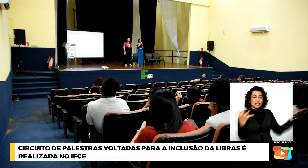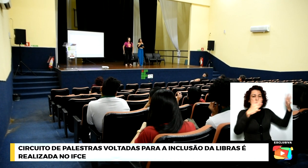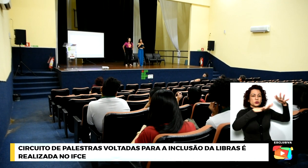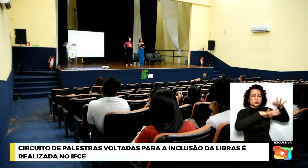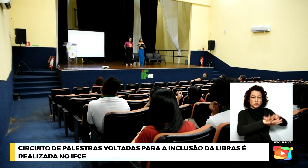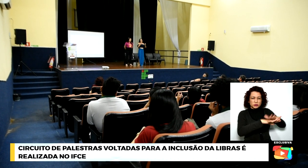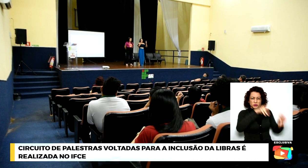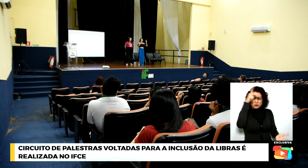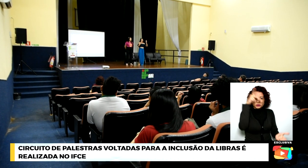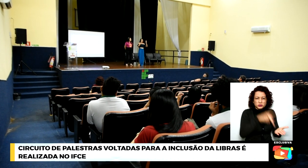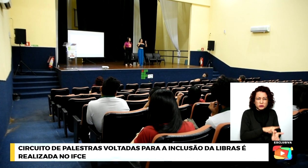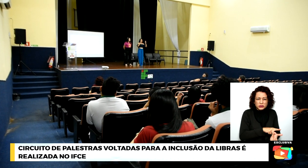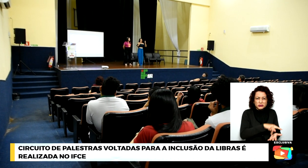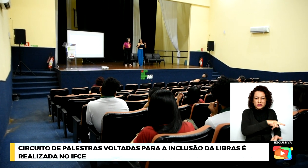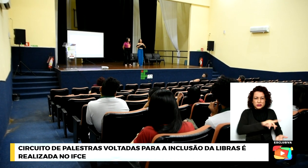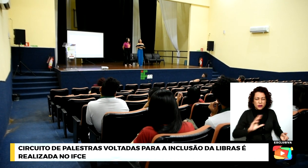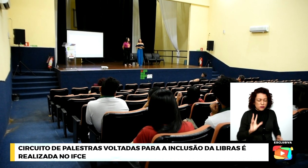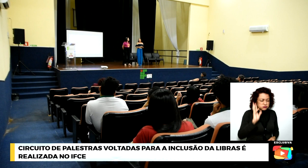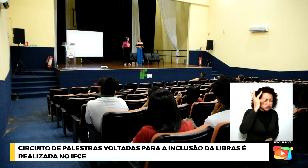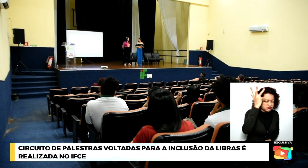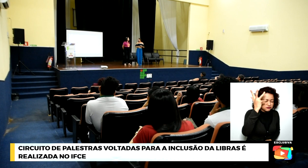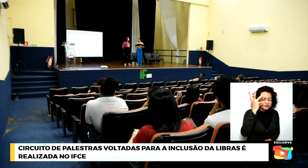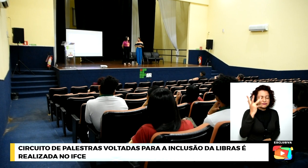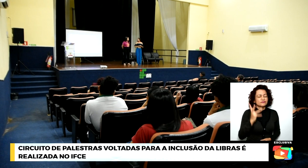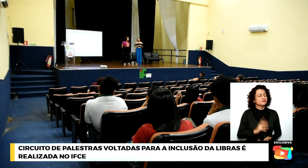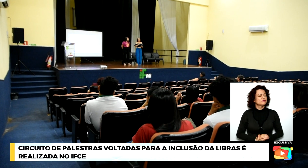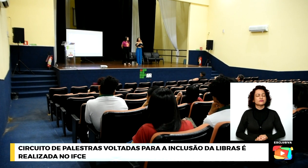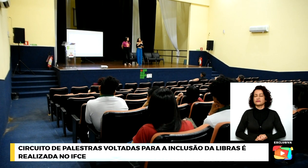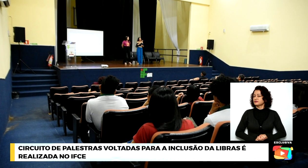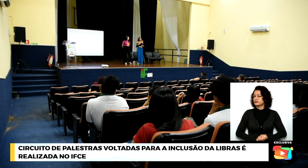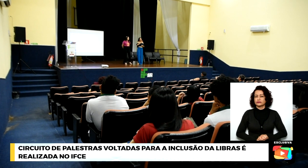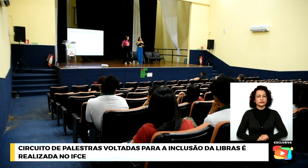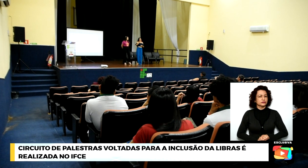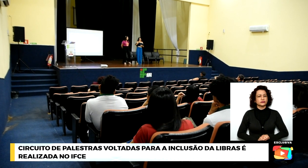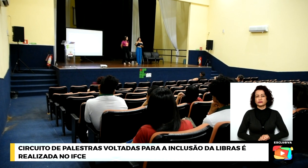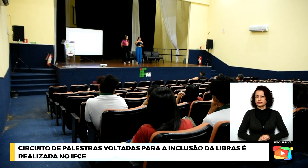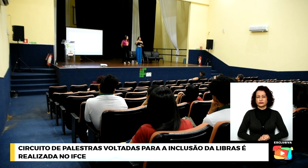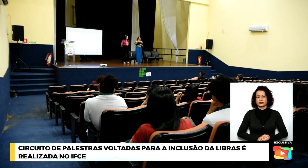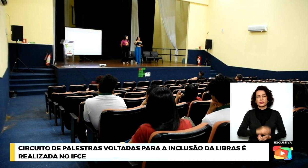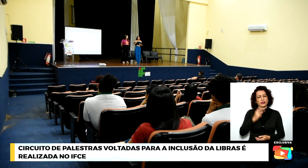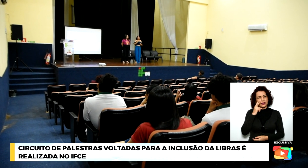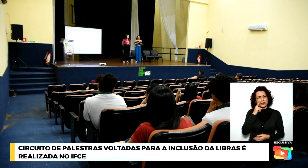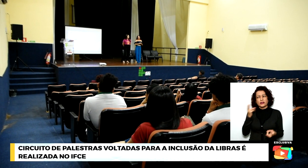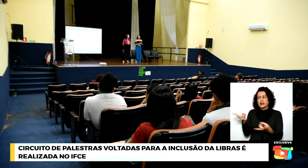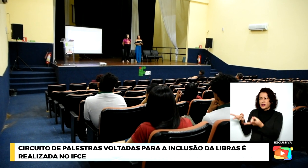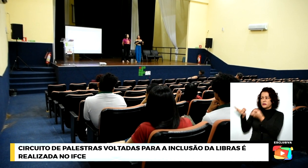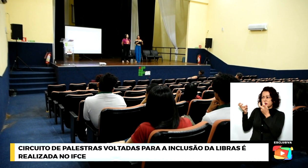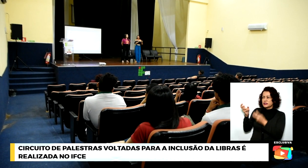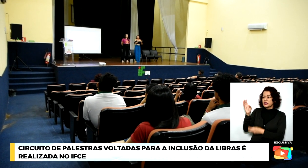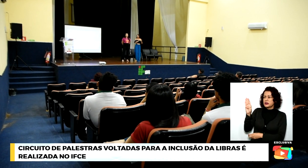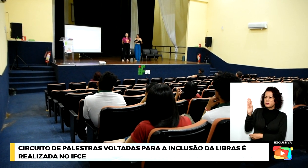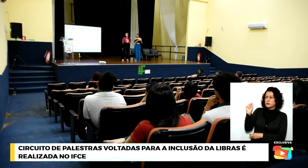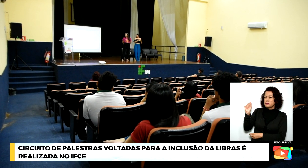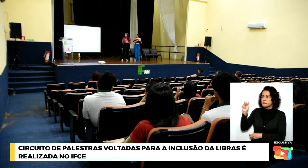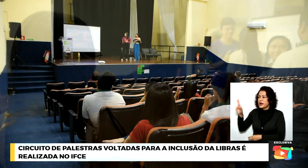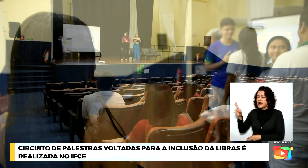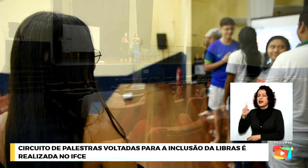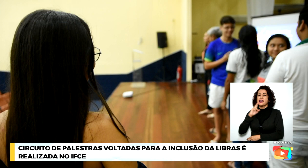acontece na prática. Nós observamos no dia a dia, como por exemplo em bares, restaurantes, locais públicos, que não há uma acessibilidade